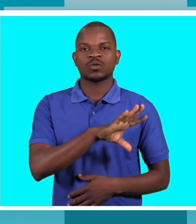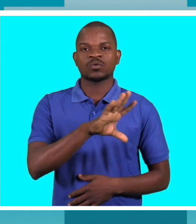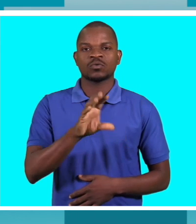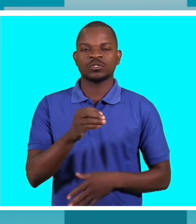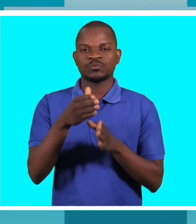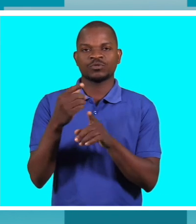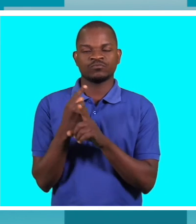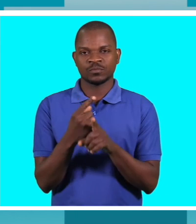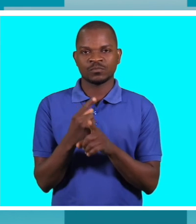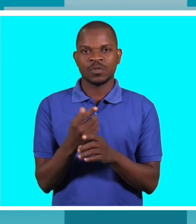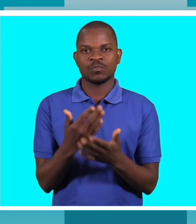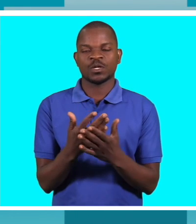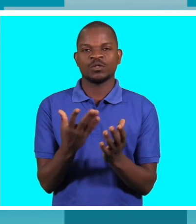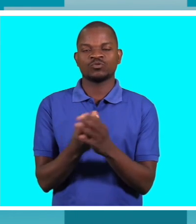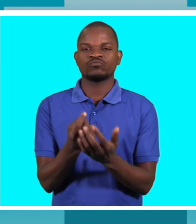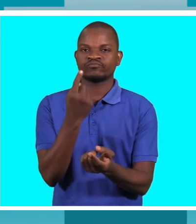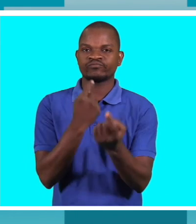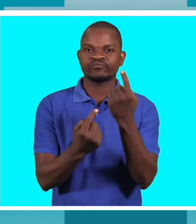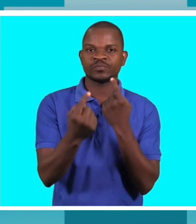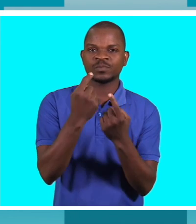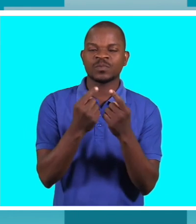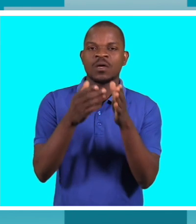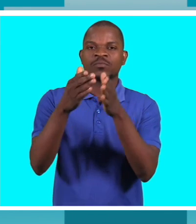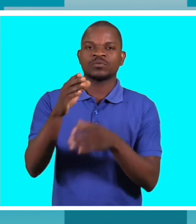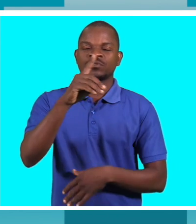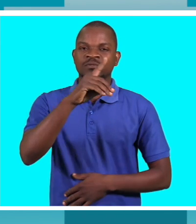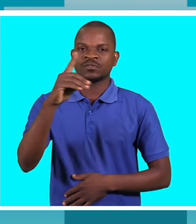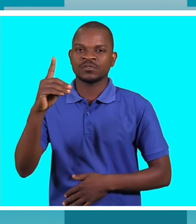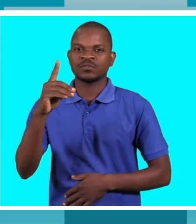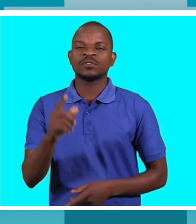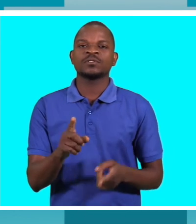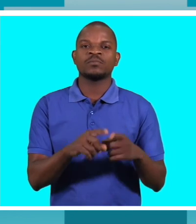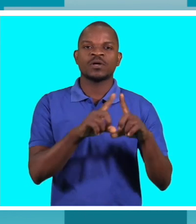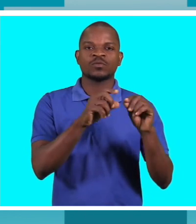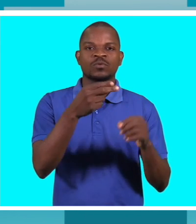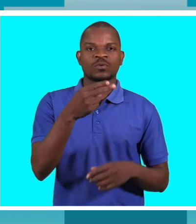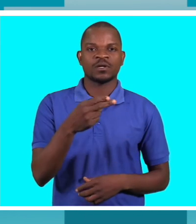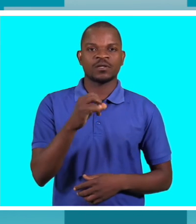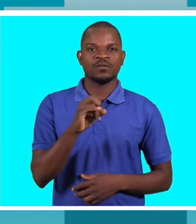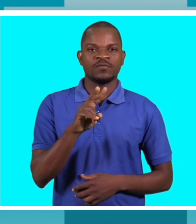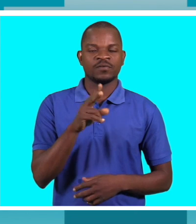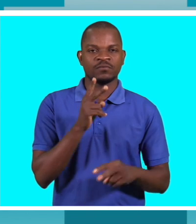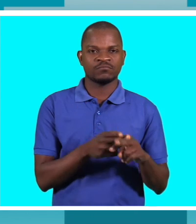durante esses minutos falamos sobre a pessoa com deficiência também sobre o HIV SIDA são várias